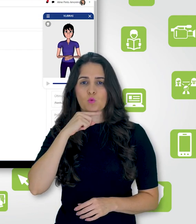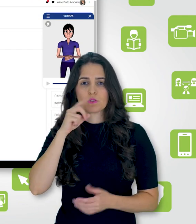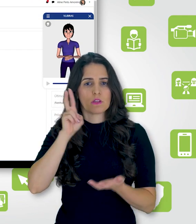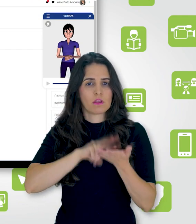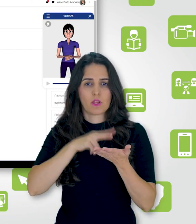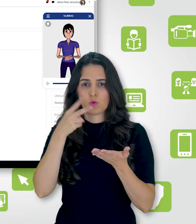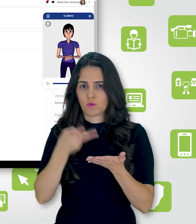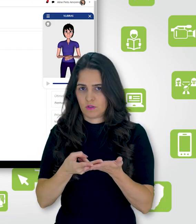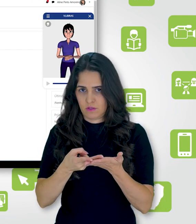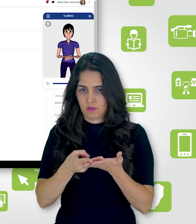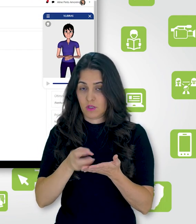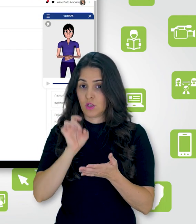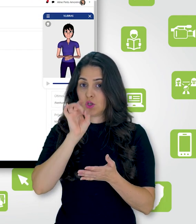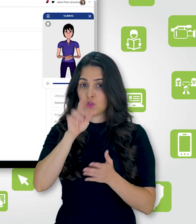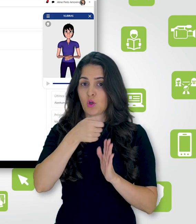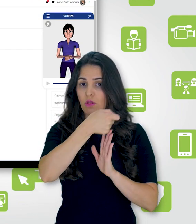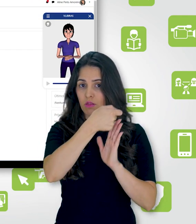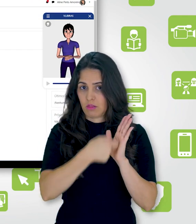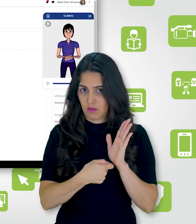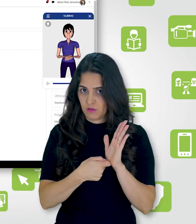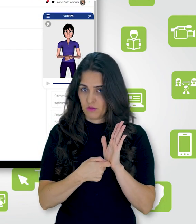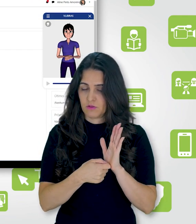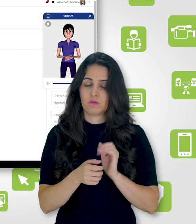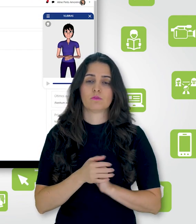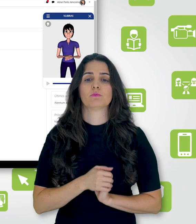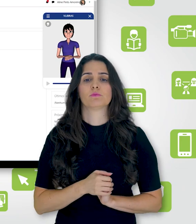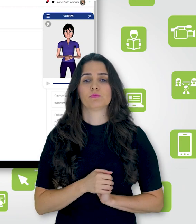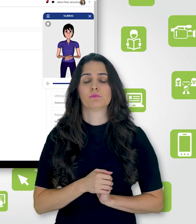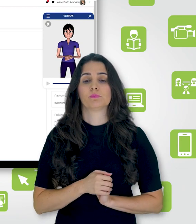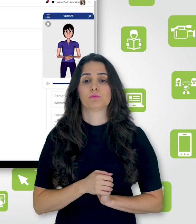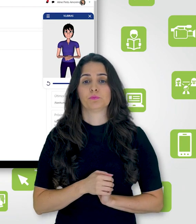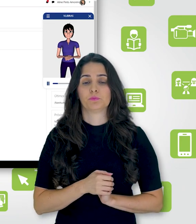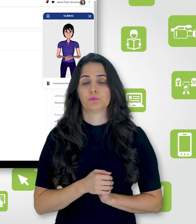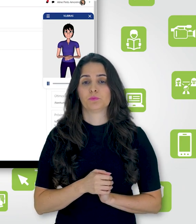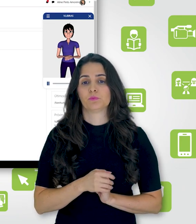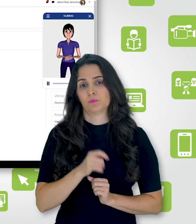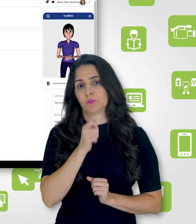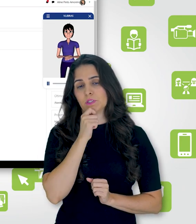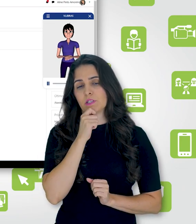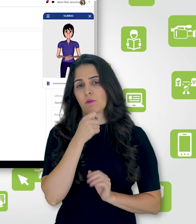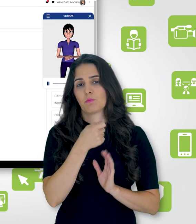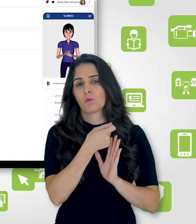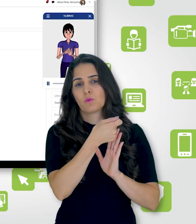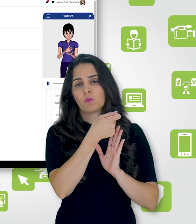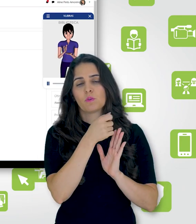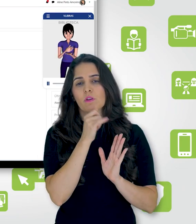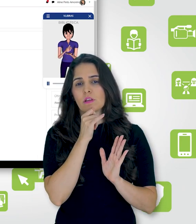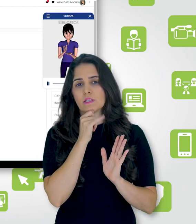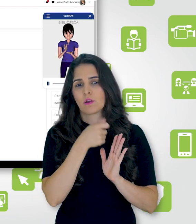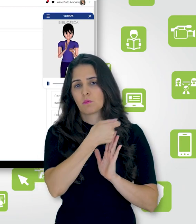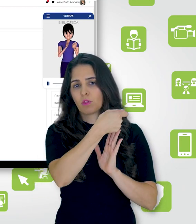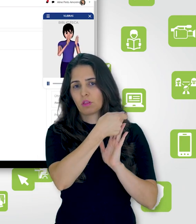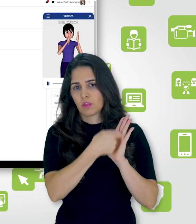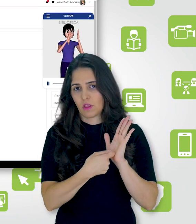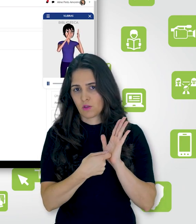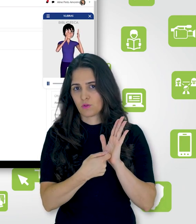textos e links. Por exemplo, aqui vamos começar pelo texto. Eu preciso selecionar o texto e, ao